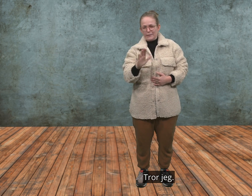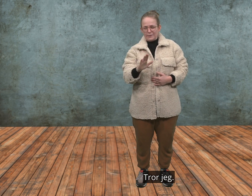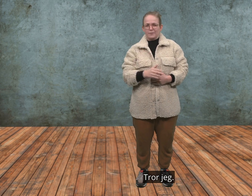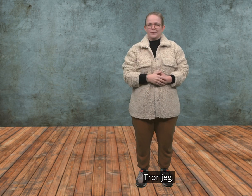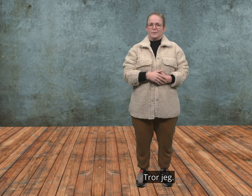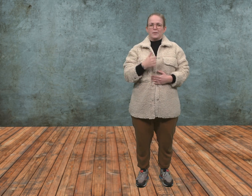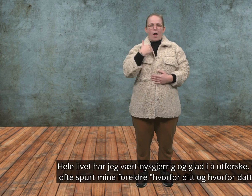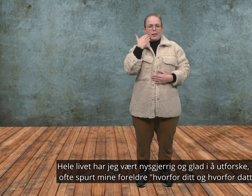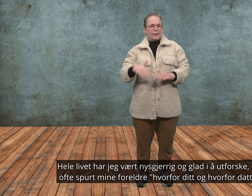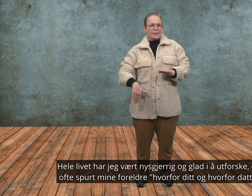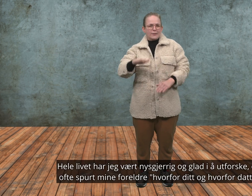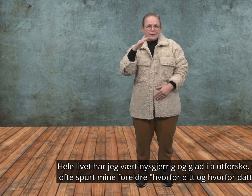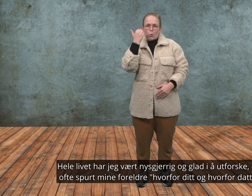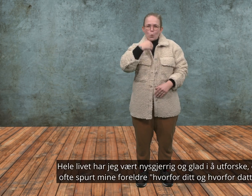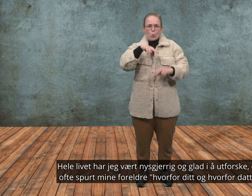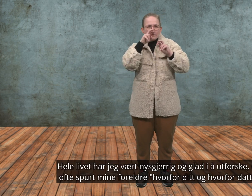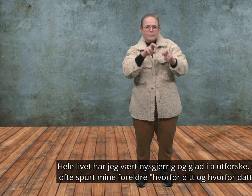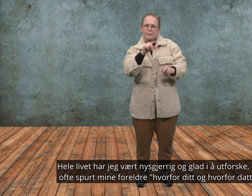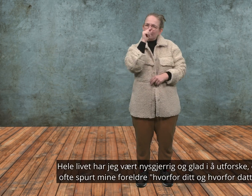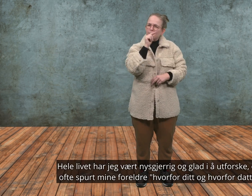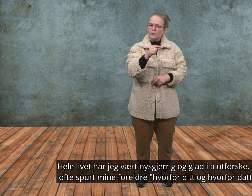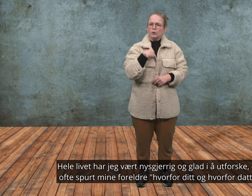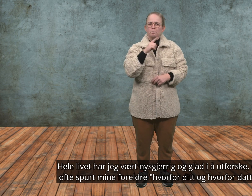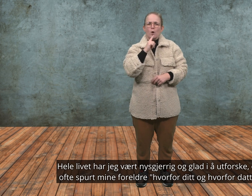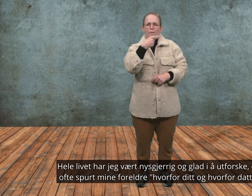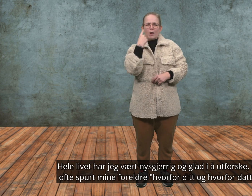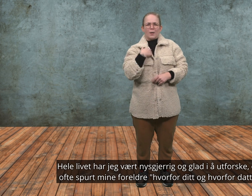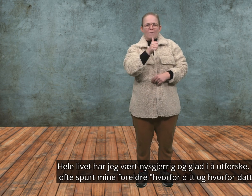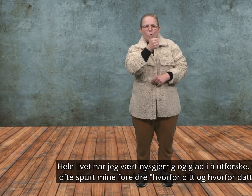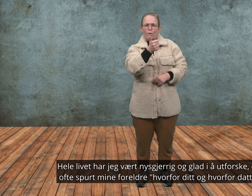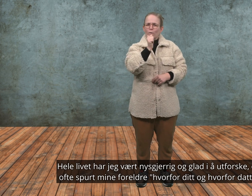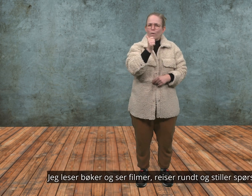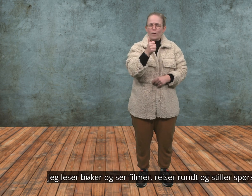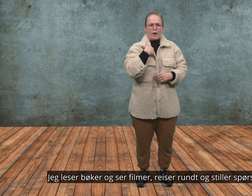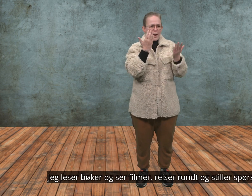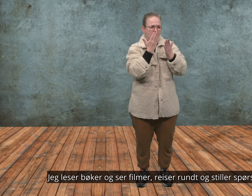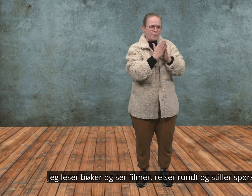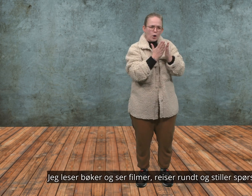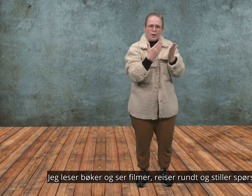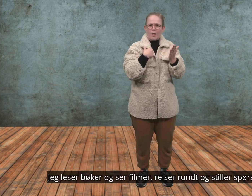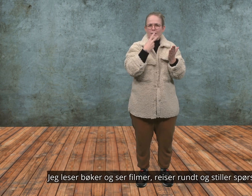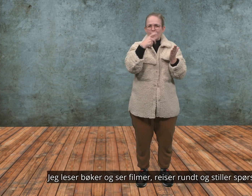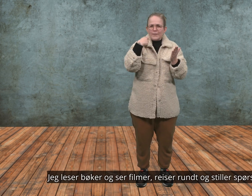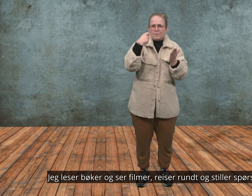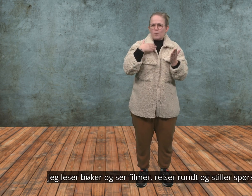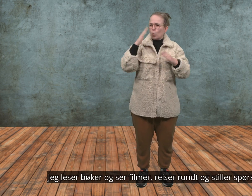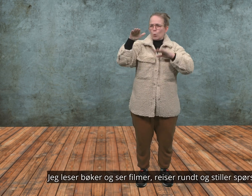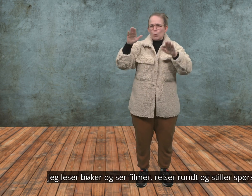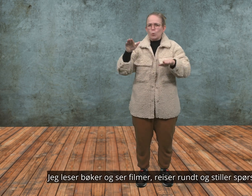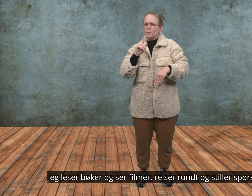jeg. Hele livet har jeg vært nysgjerrig, glad i å utforske, og ofte spurt mine foreldre om ditt og datt. Jeg leser bøker, ser